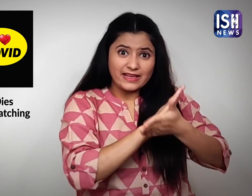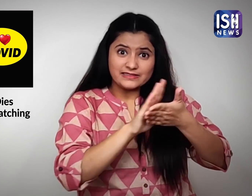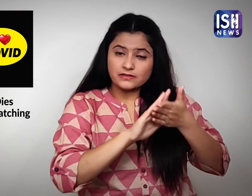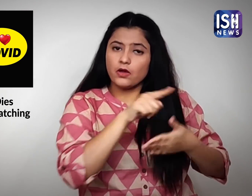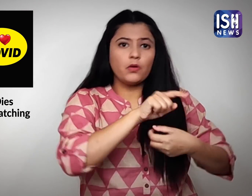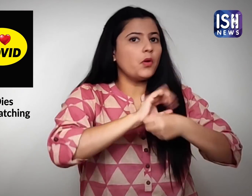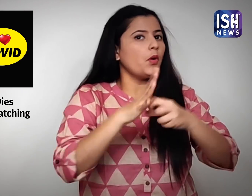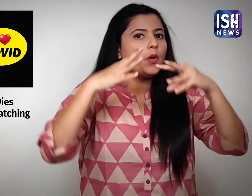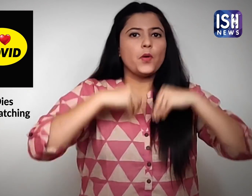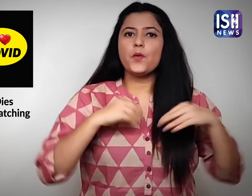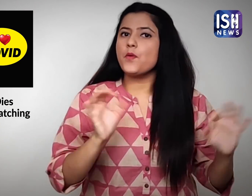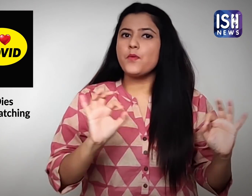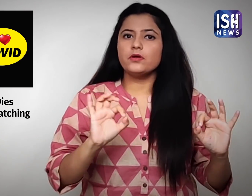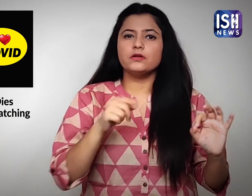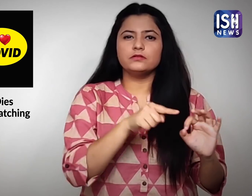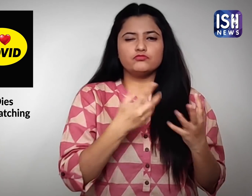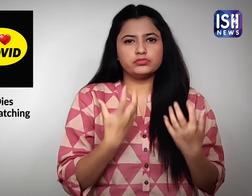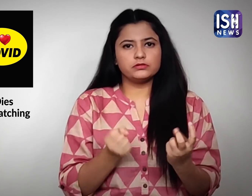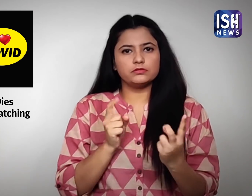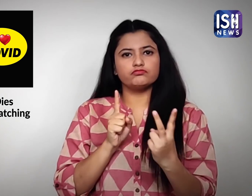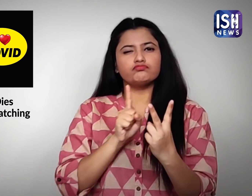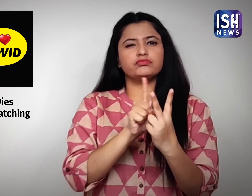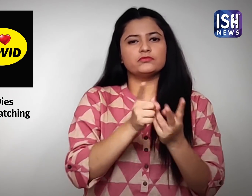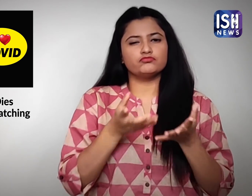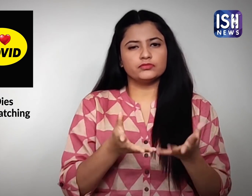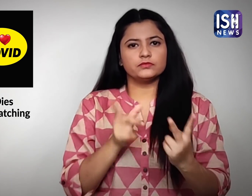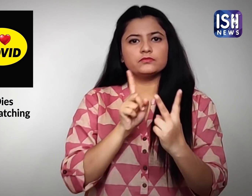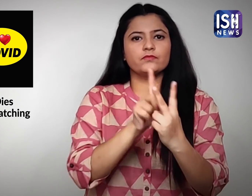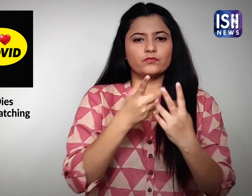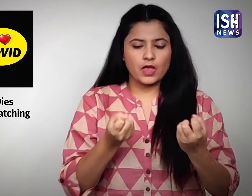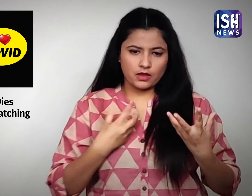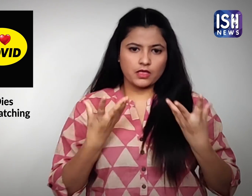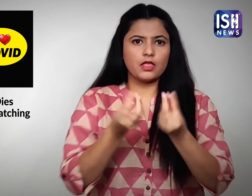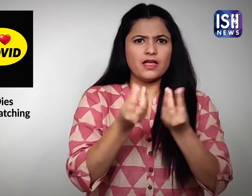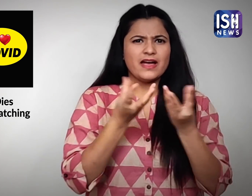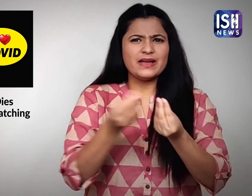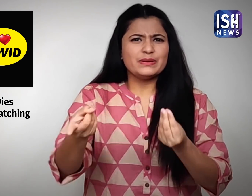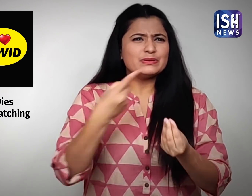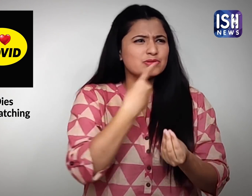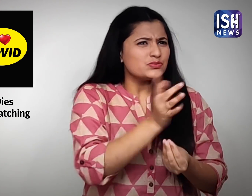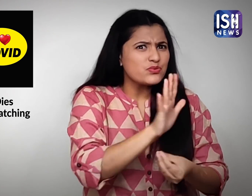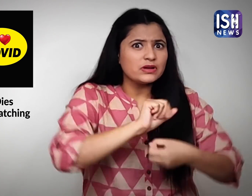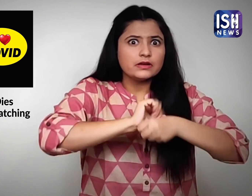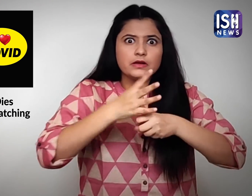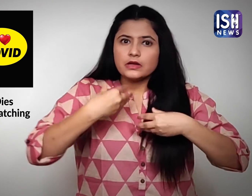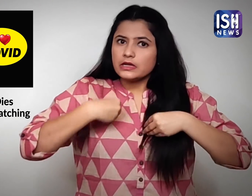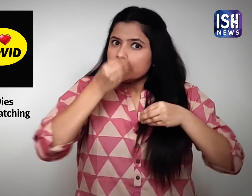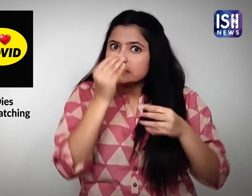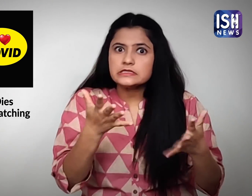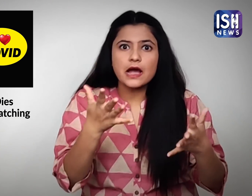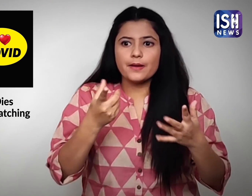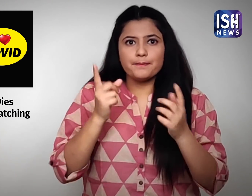हाना जो संक्रमित नहीं थी उनके द्वारा क्वारंटेन के लिए कहे जाने के बावजूत उनके करीब रही